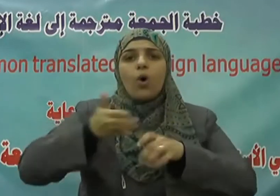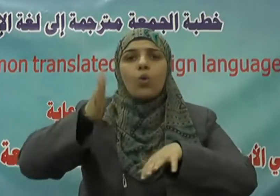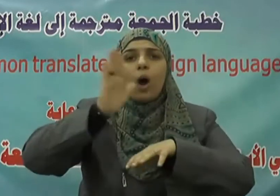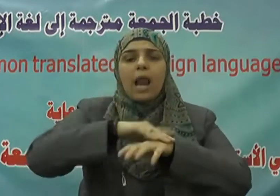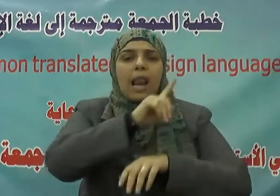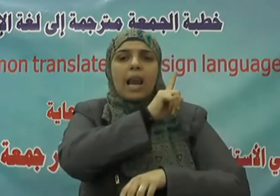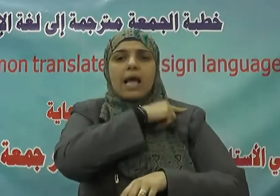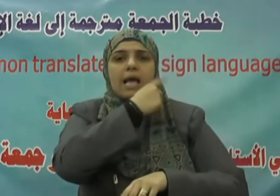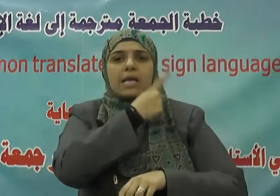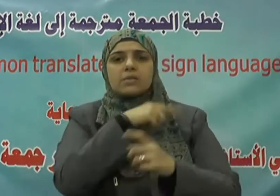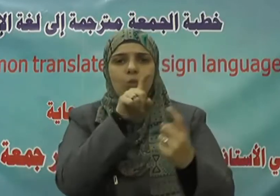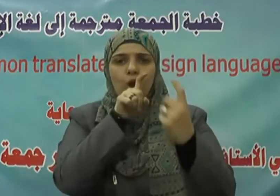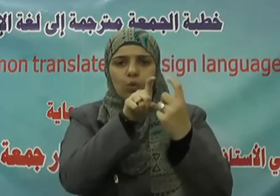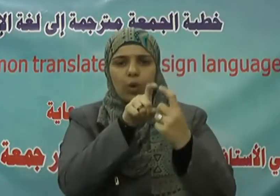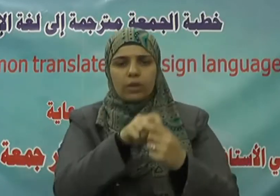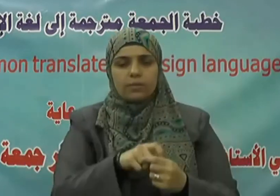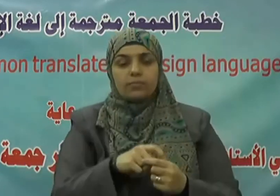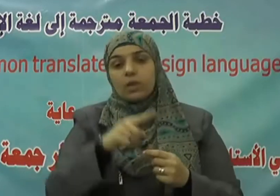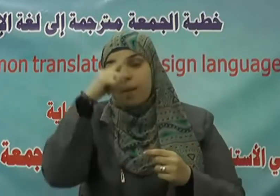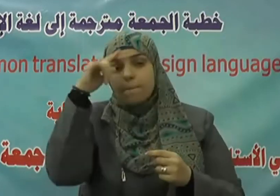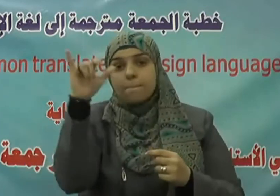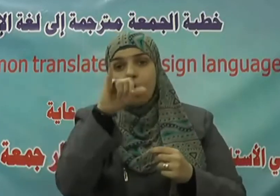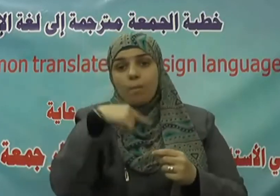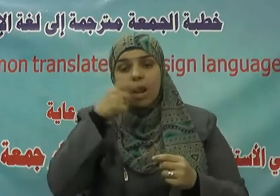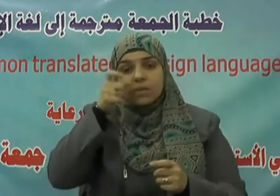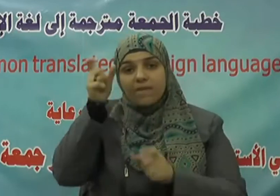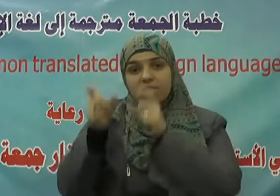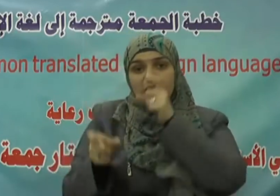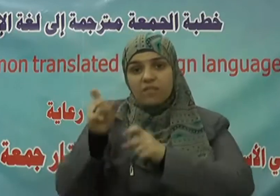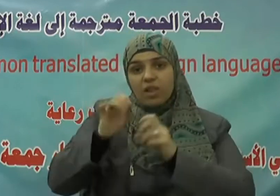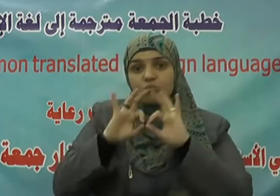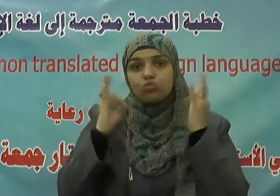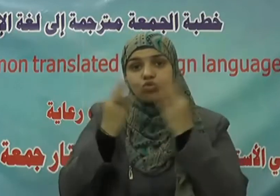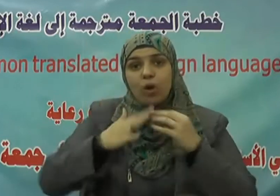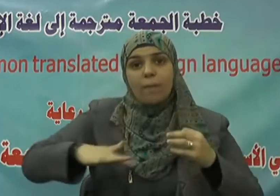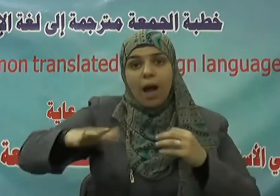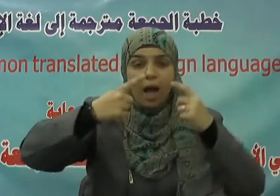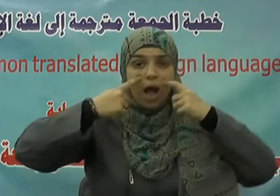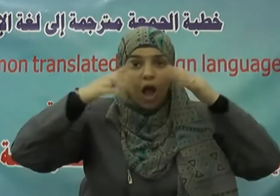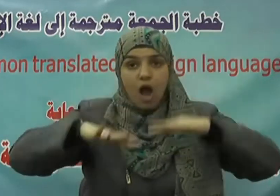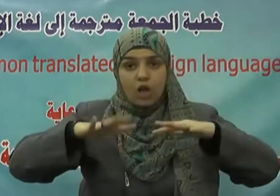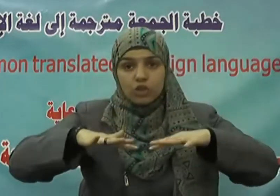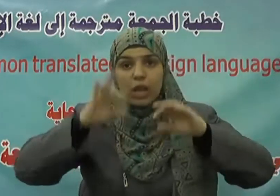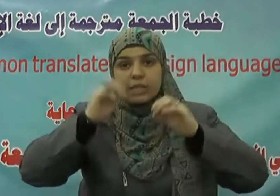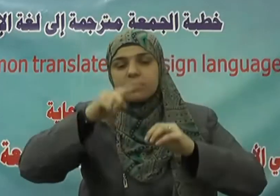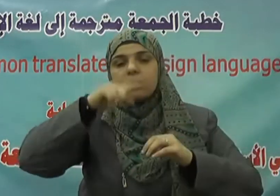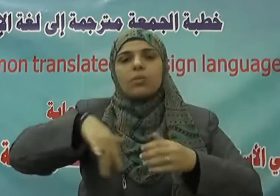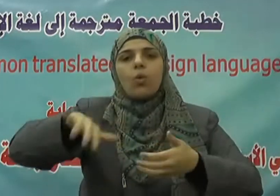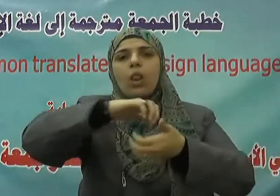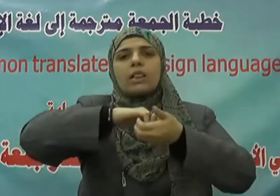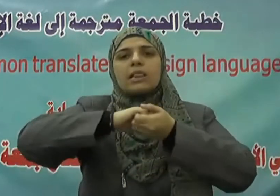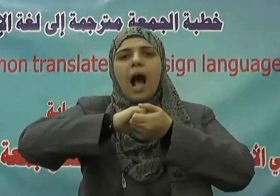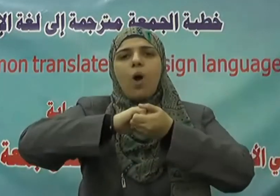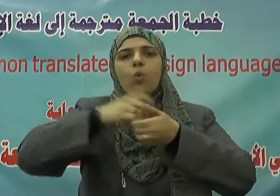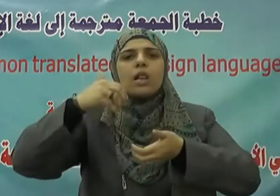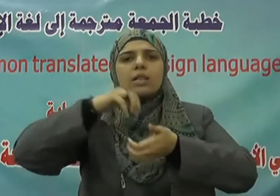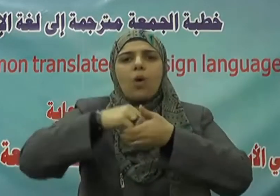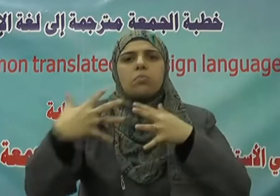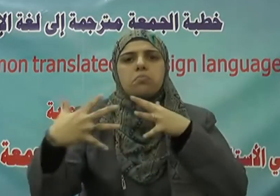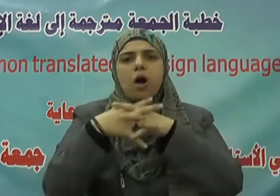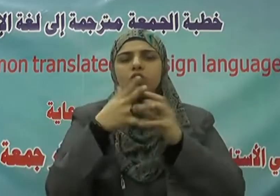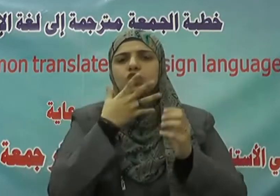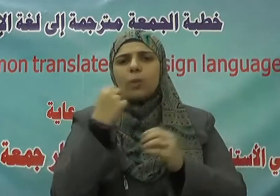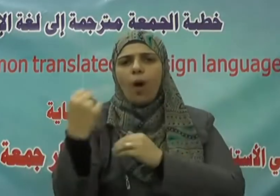فالتعاون بين أفراد المجتمع عامل من عوامل قوة الدولة